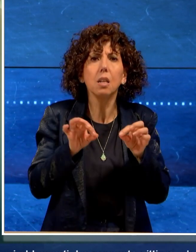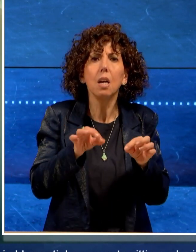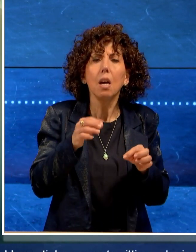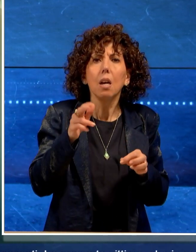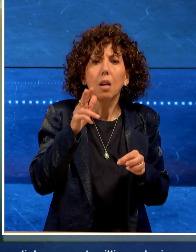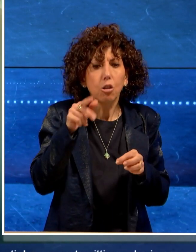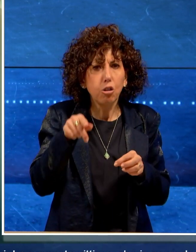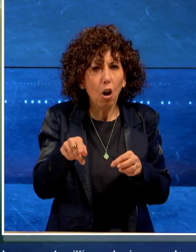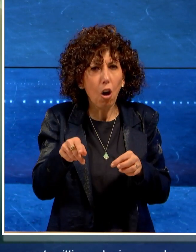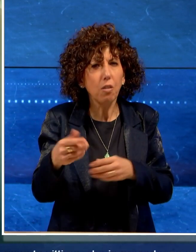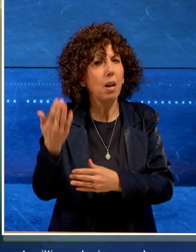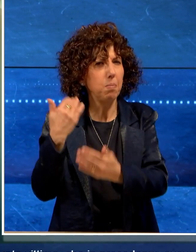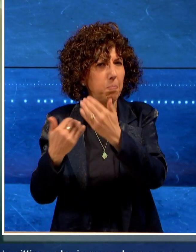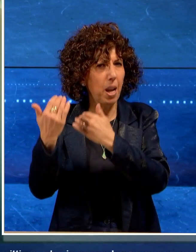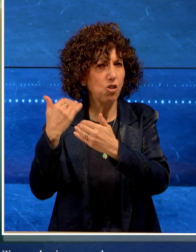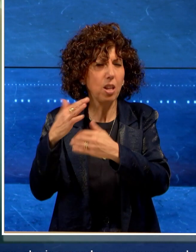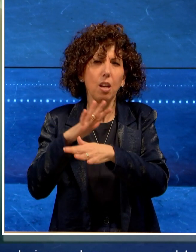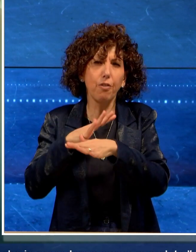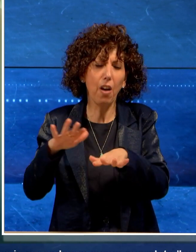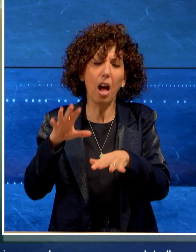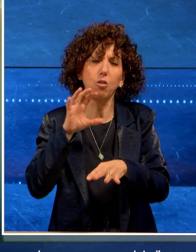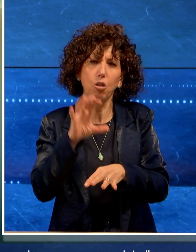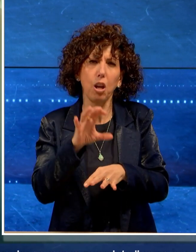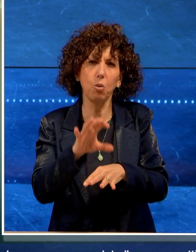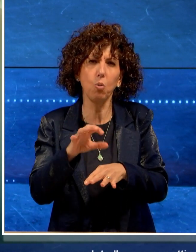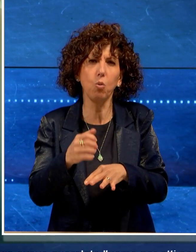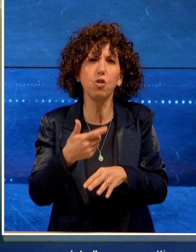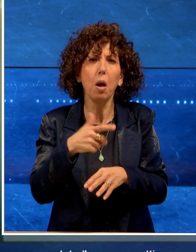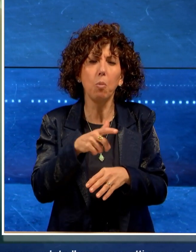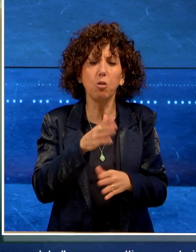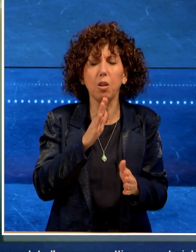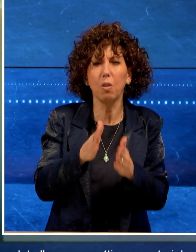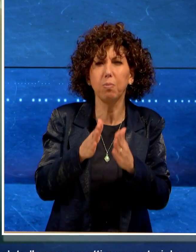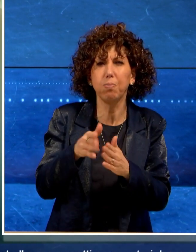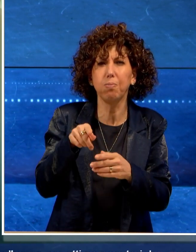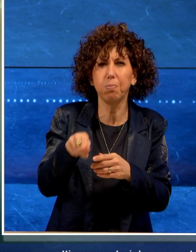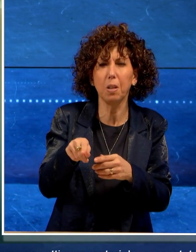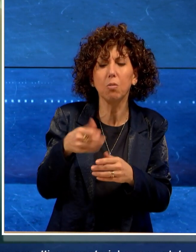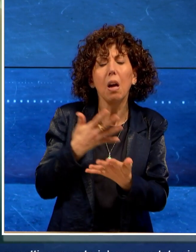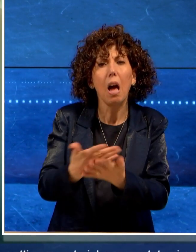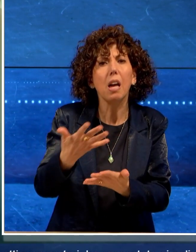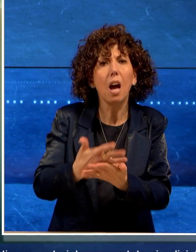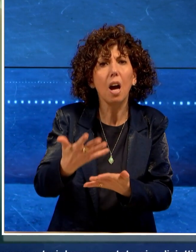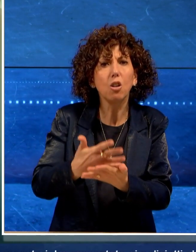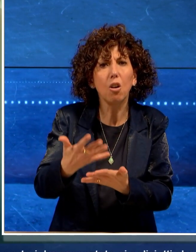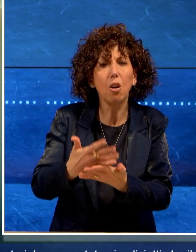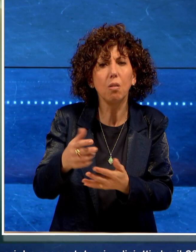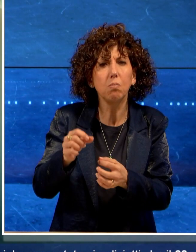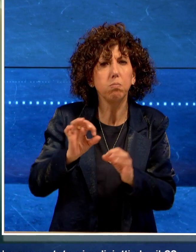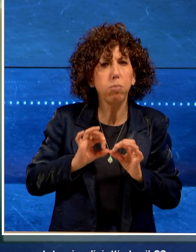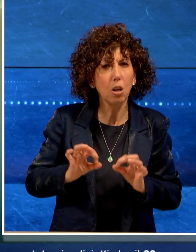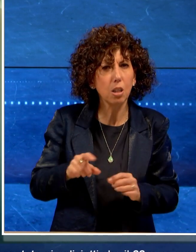vittima che in precedenza aveva querelato l'uomo per atti persecutori ha raccontato ai